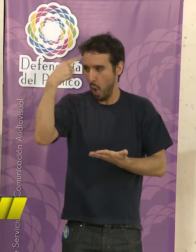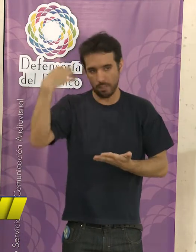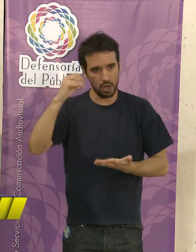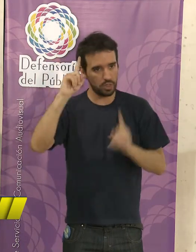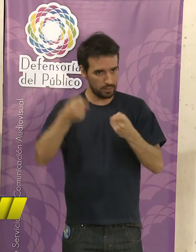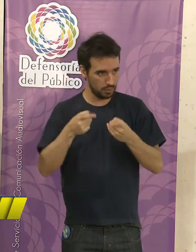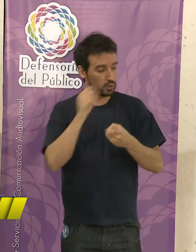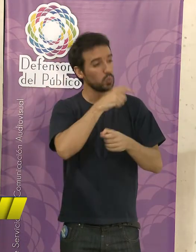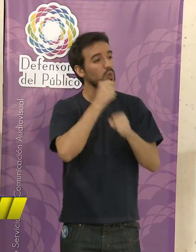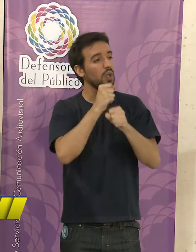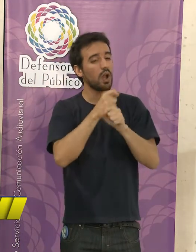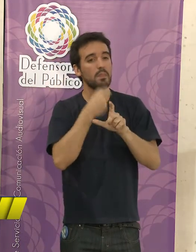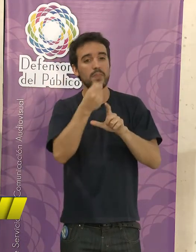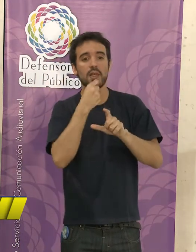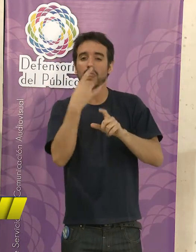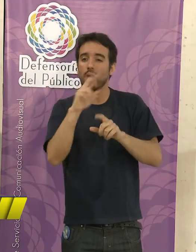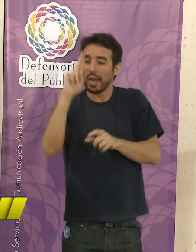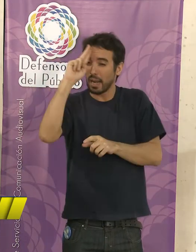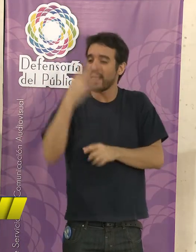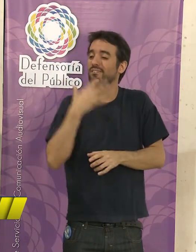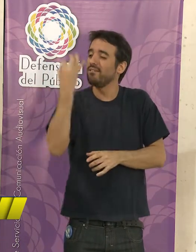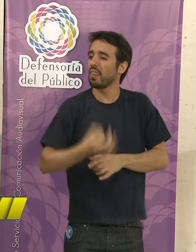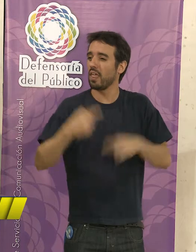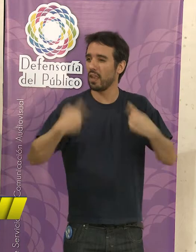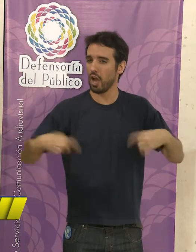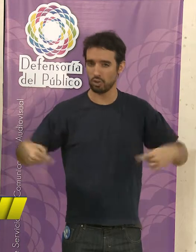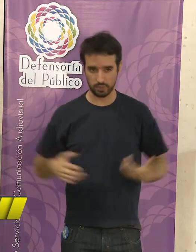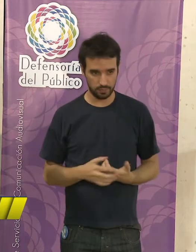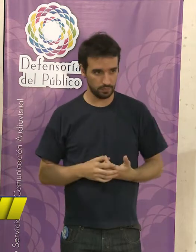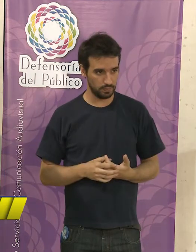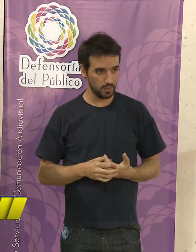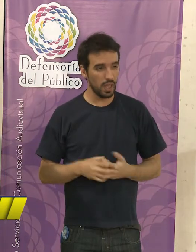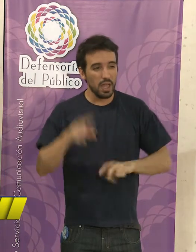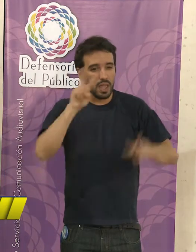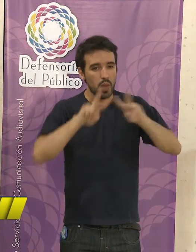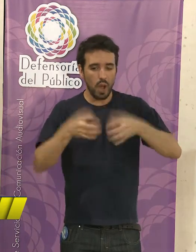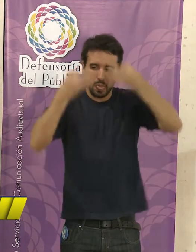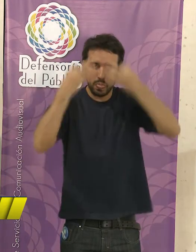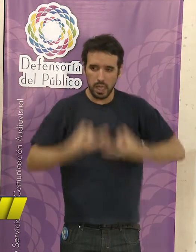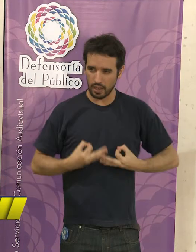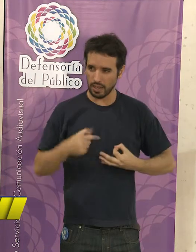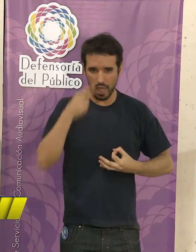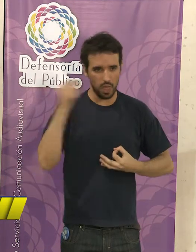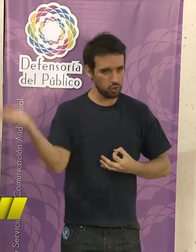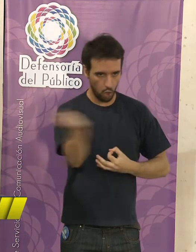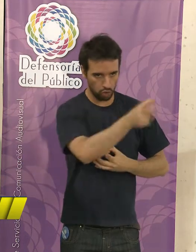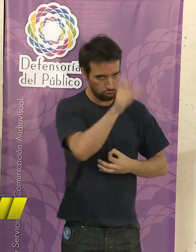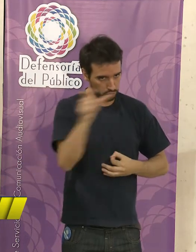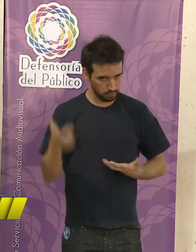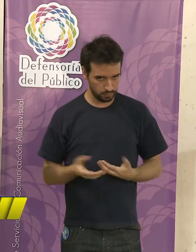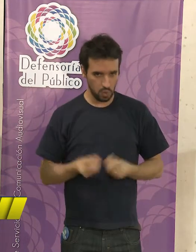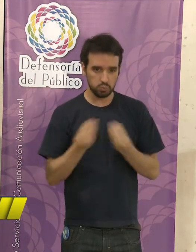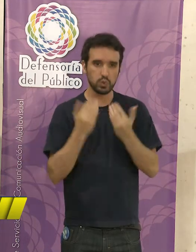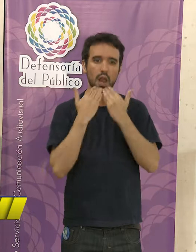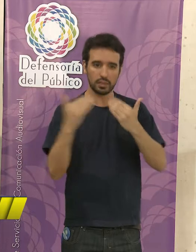labor periodística sería dominada por el respeto a la verdad de los hechos y a buscar la dignidad del hombre. Bueno, muchísimas